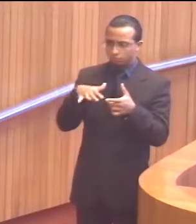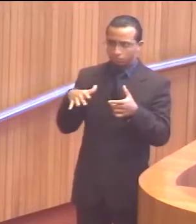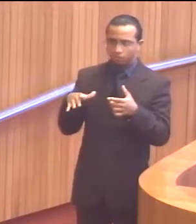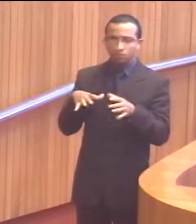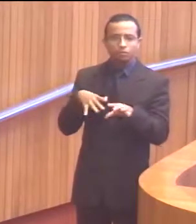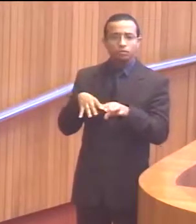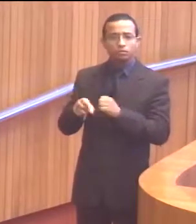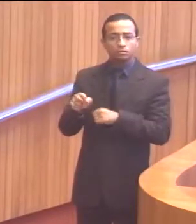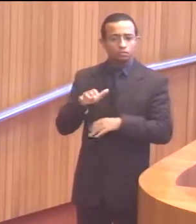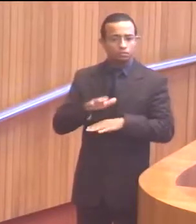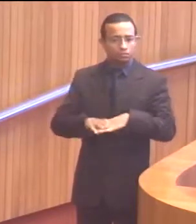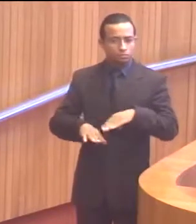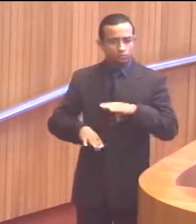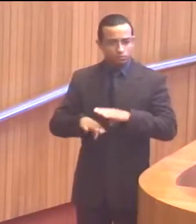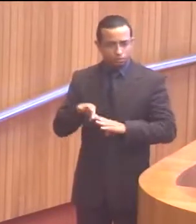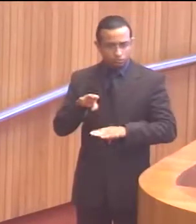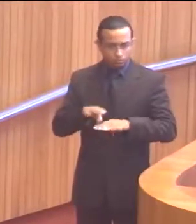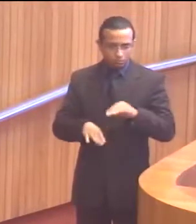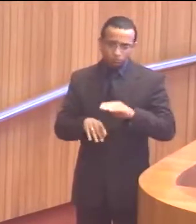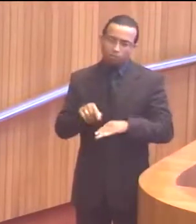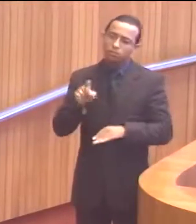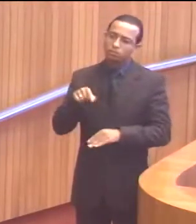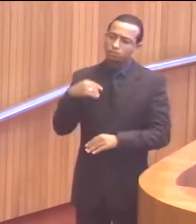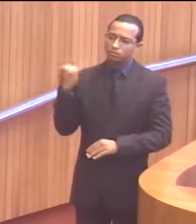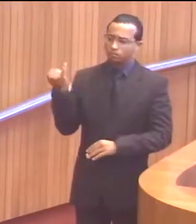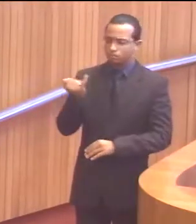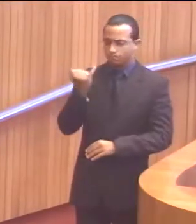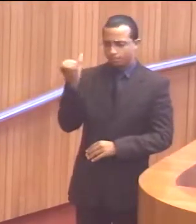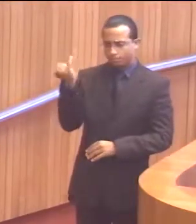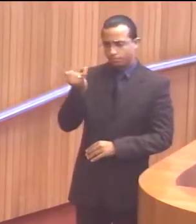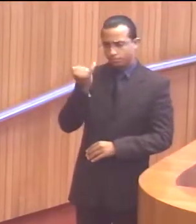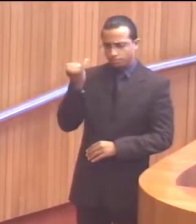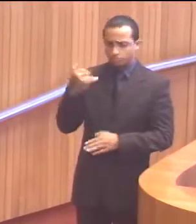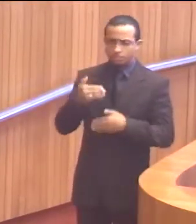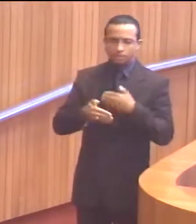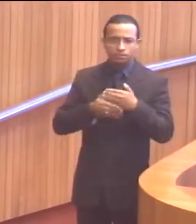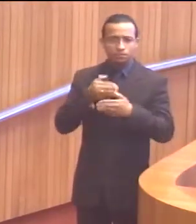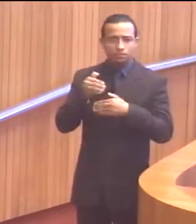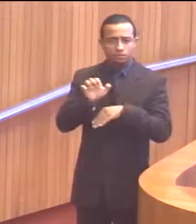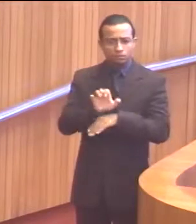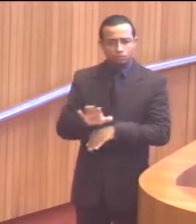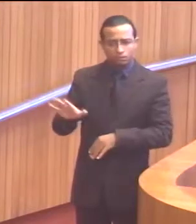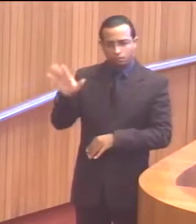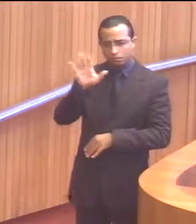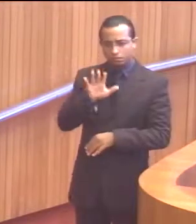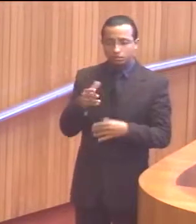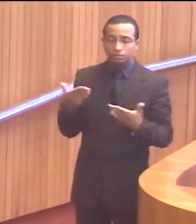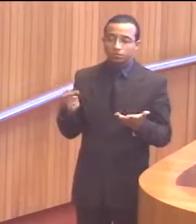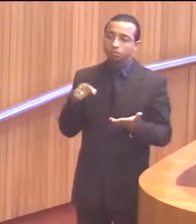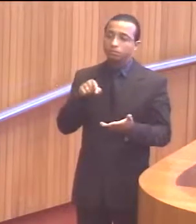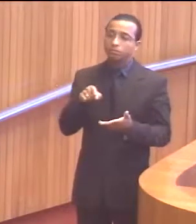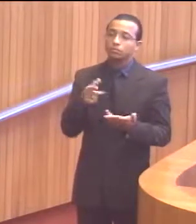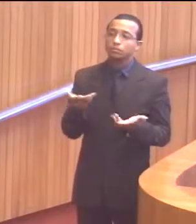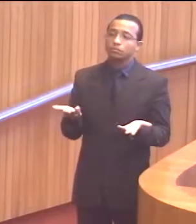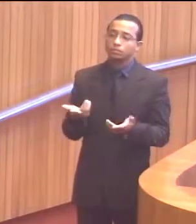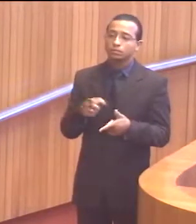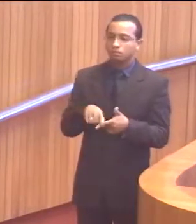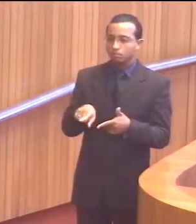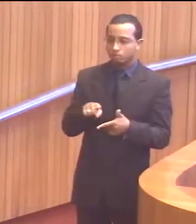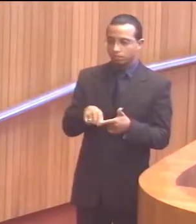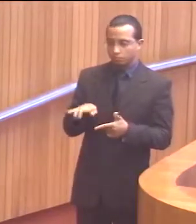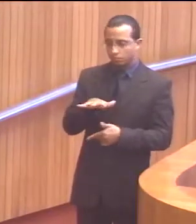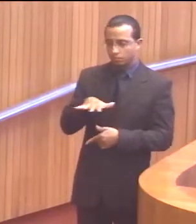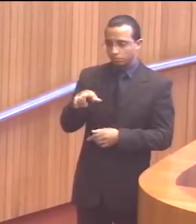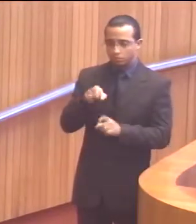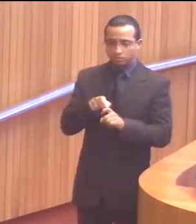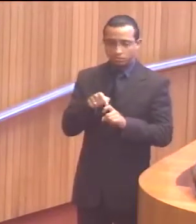relação à formação de profissionais que são importantes e indispensáveis para o desenvolvimento do Estado. E está aí a questão dos médicos colocada